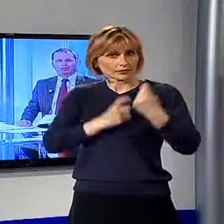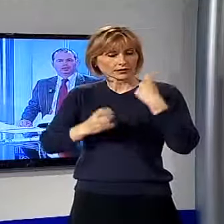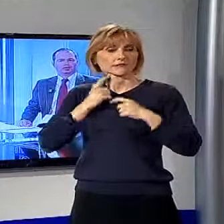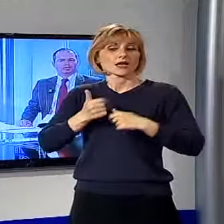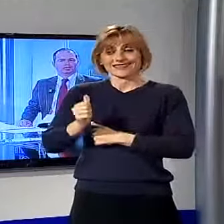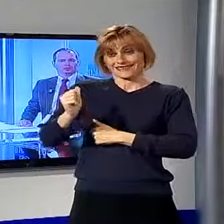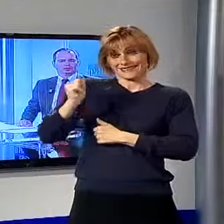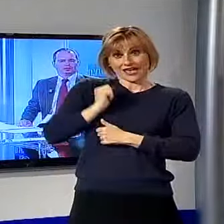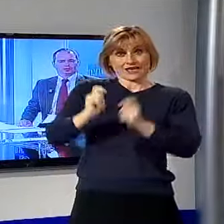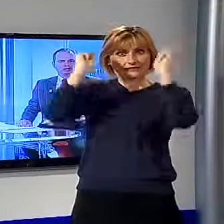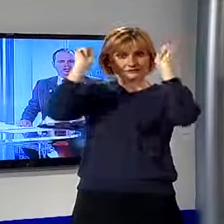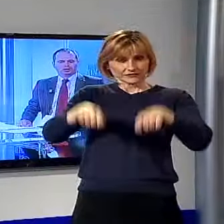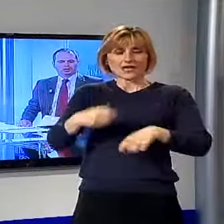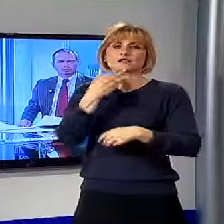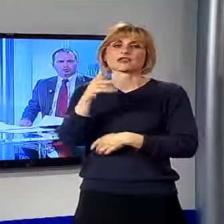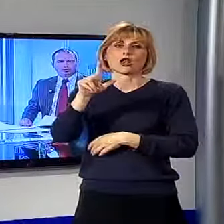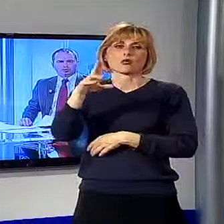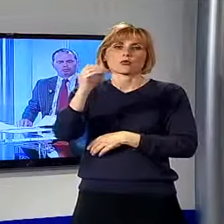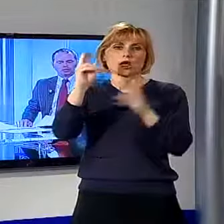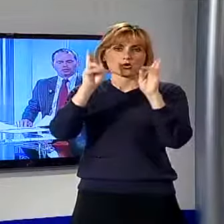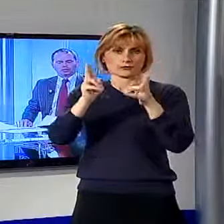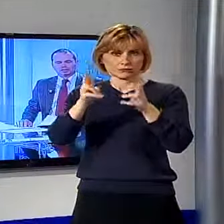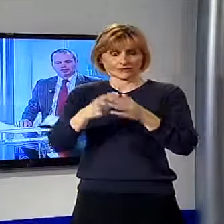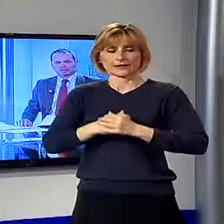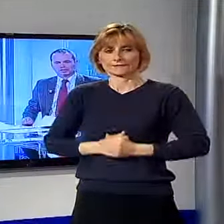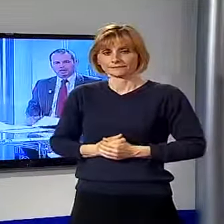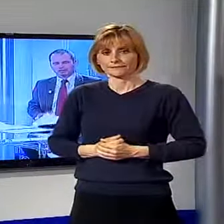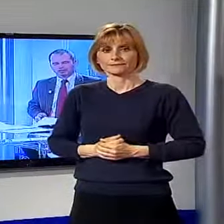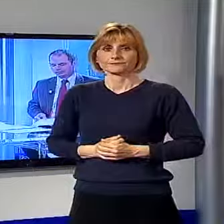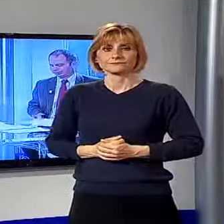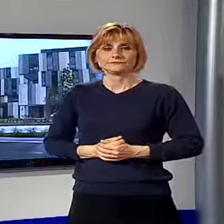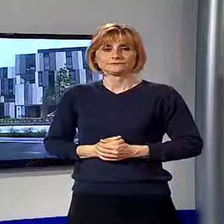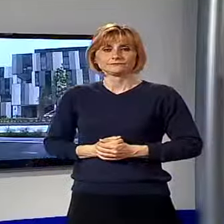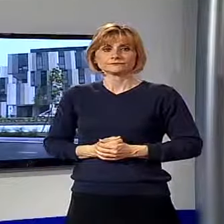'avvio, l'entrata in funzione definitiva del nuovo ospedale San Luca. Sentiamo.